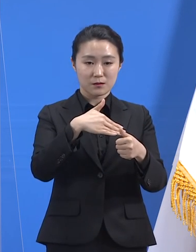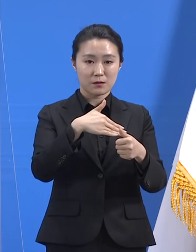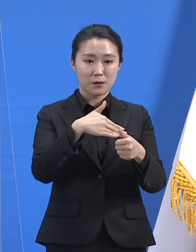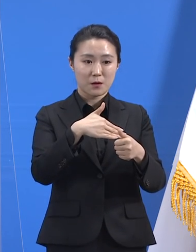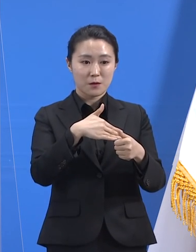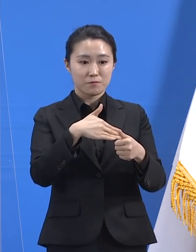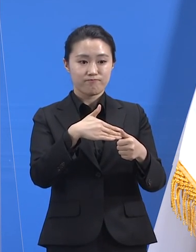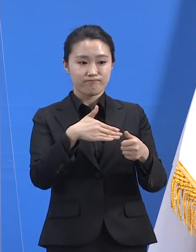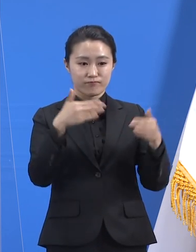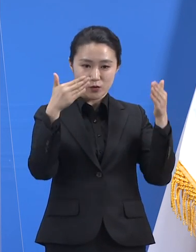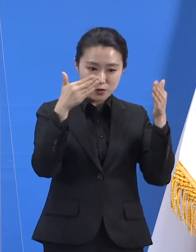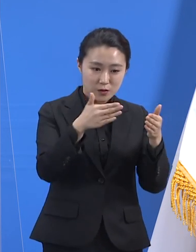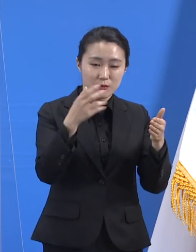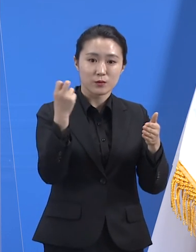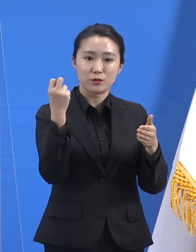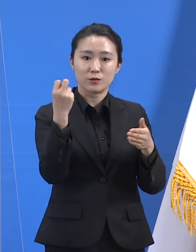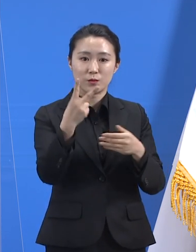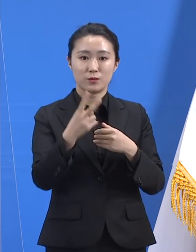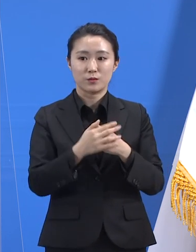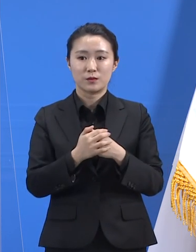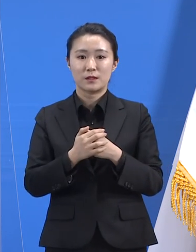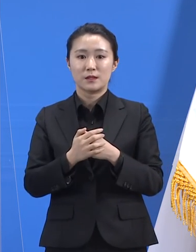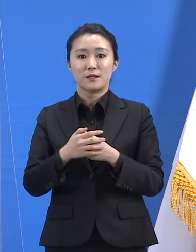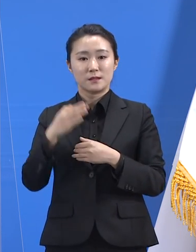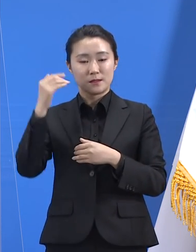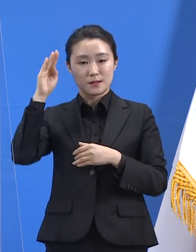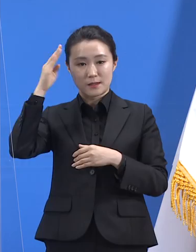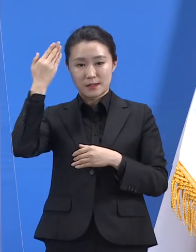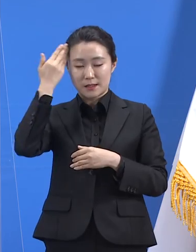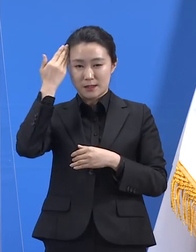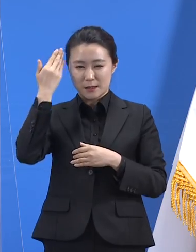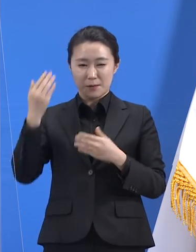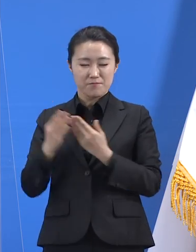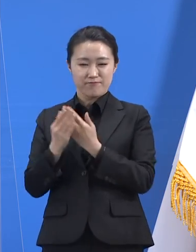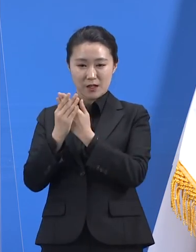코로나19 대응에 최선을 다하겠습니다. 감사합니다.